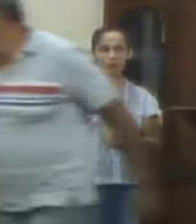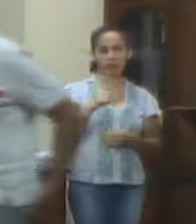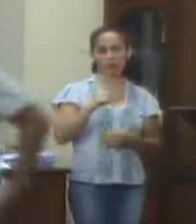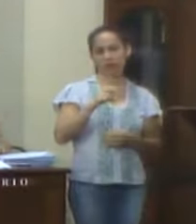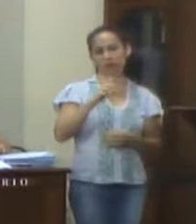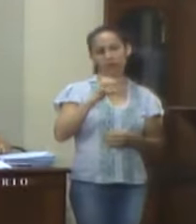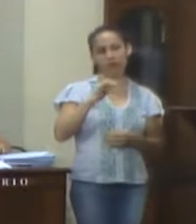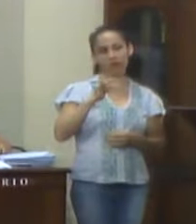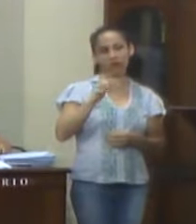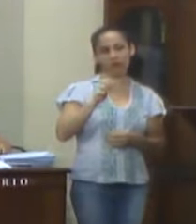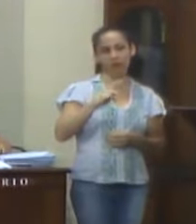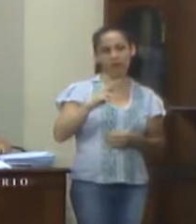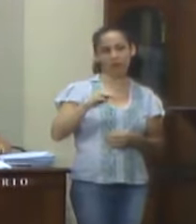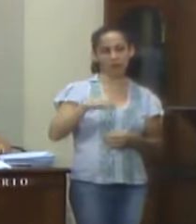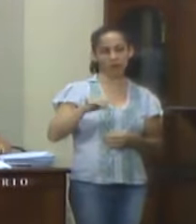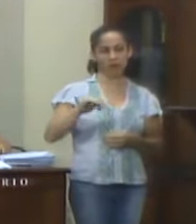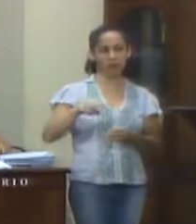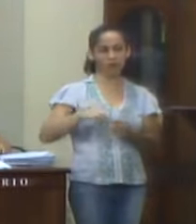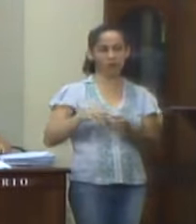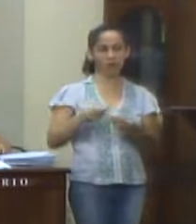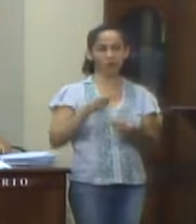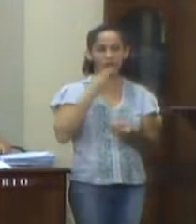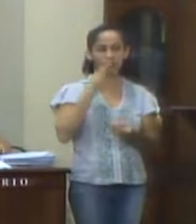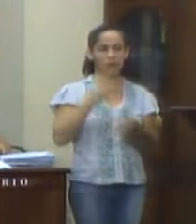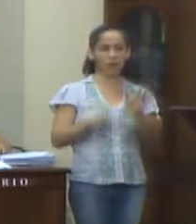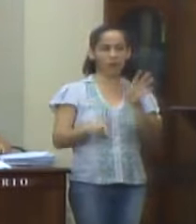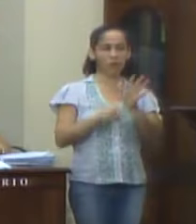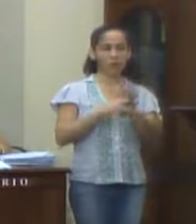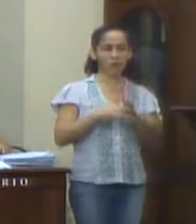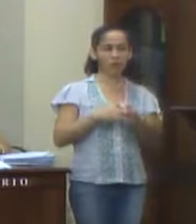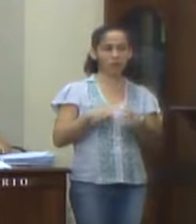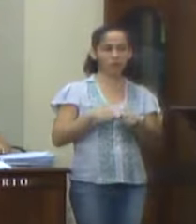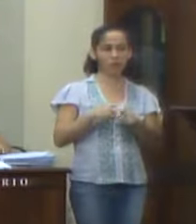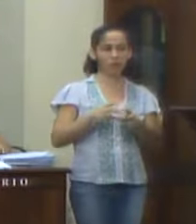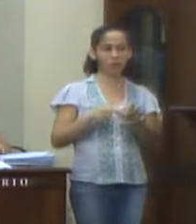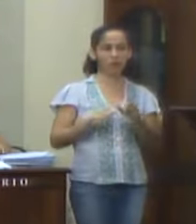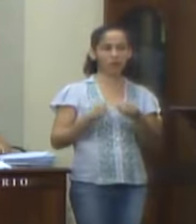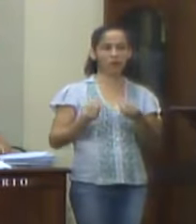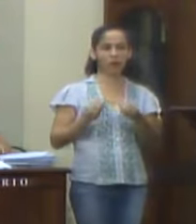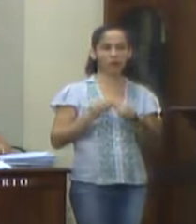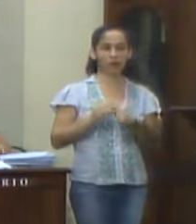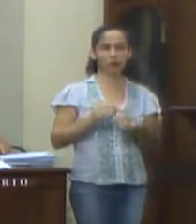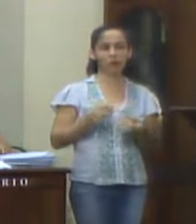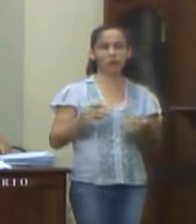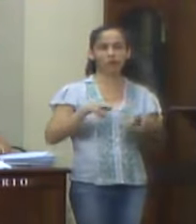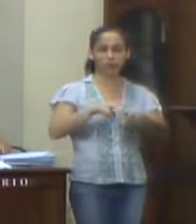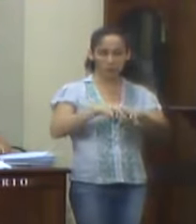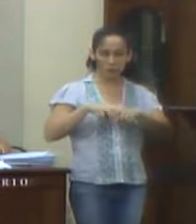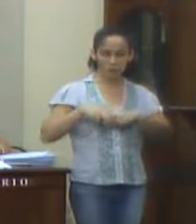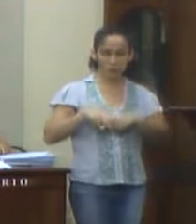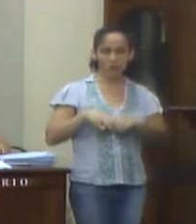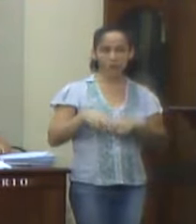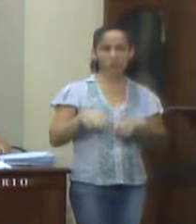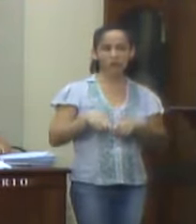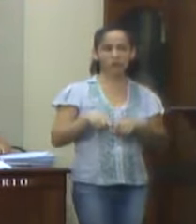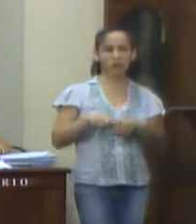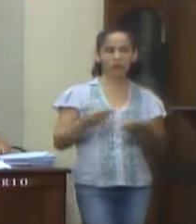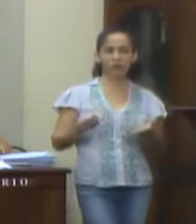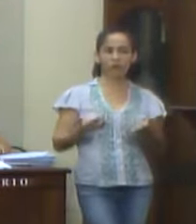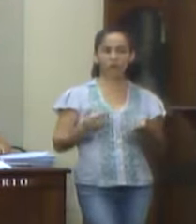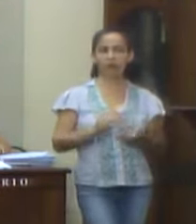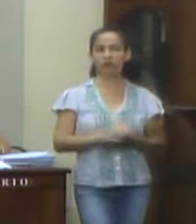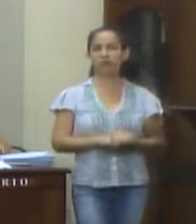orçamentário das receitas e das despesas públicas, e que essas devem ser reconhecidas, portanto, pelos respectivos fatos